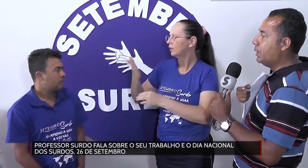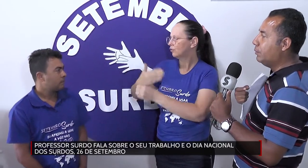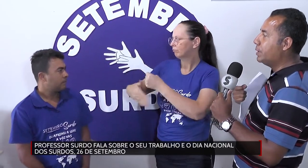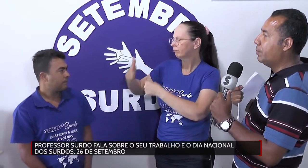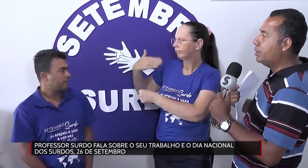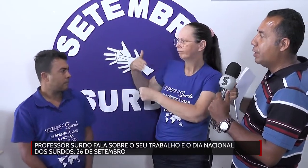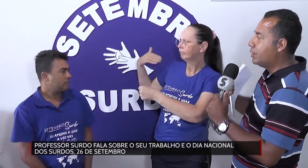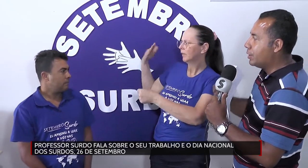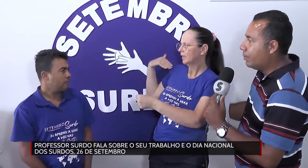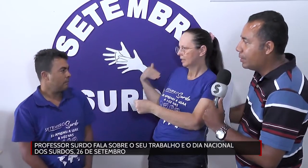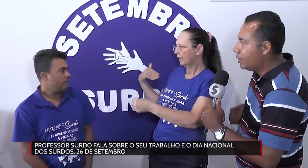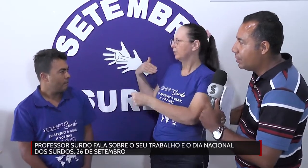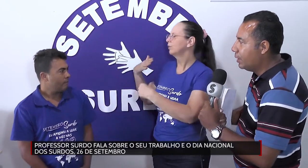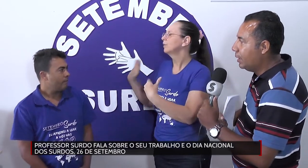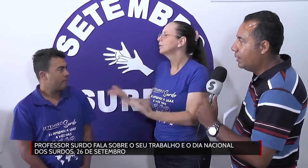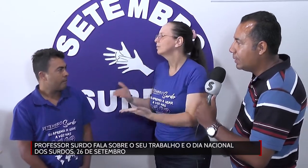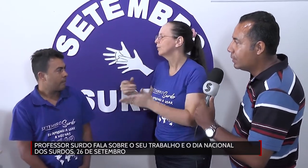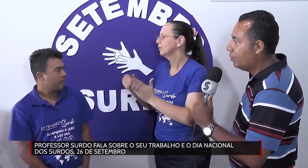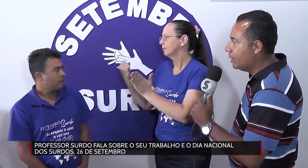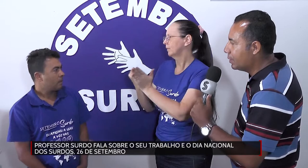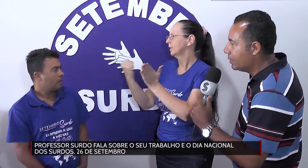o que você pode registrar para a gente dessas conquistas?